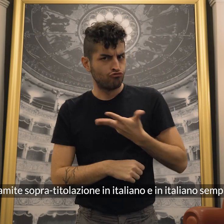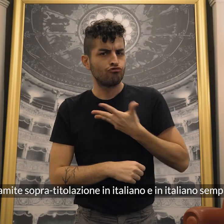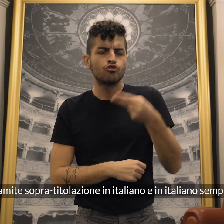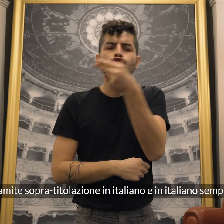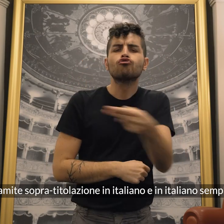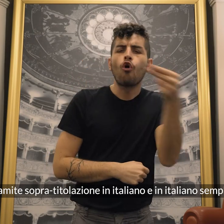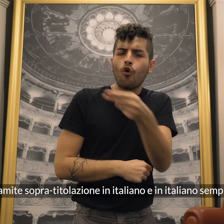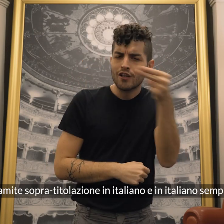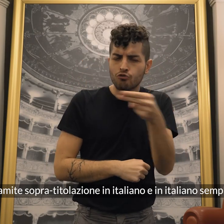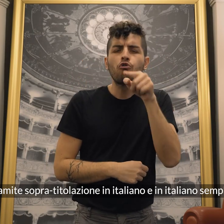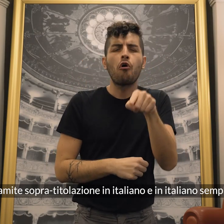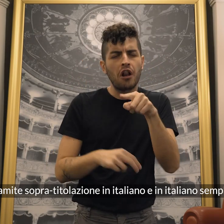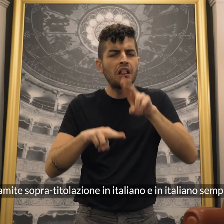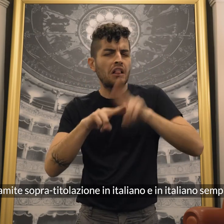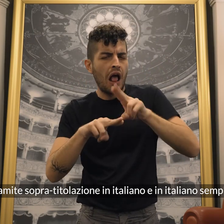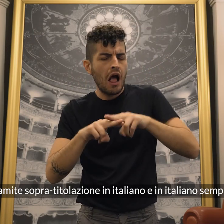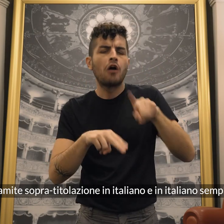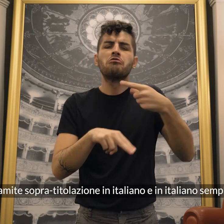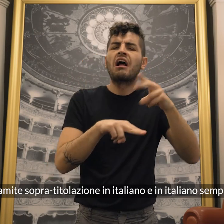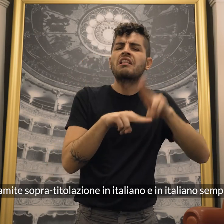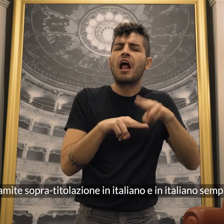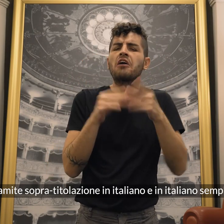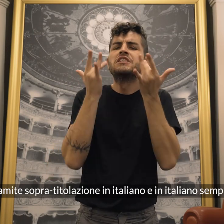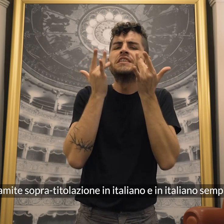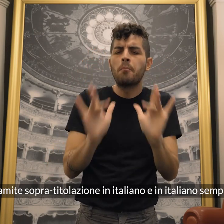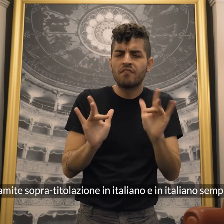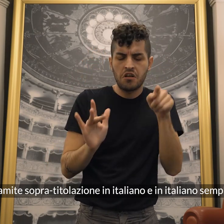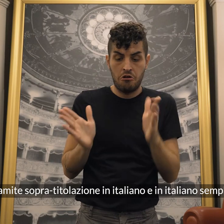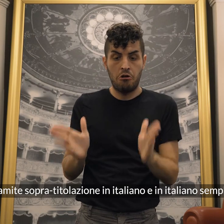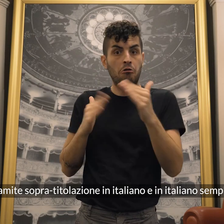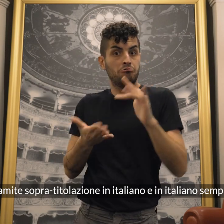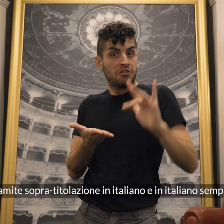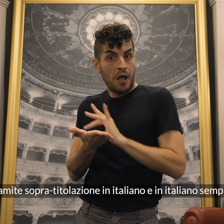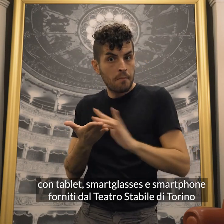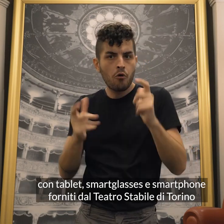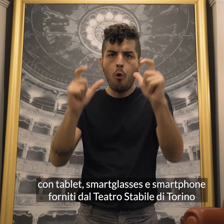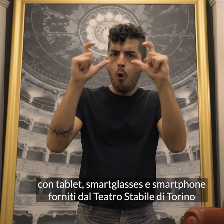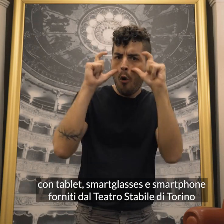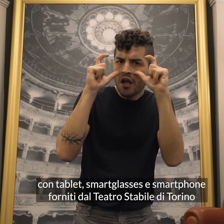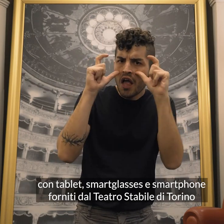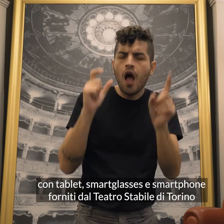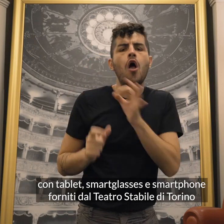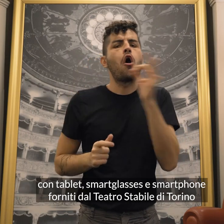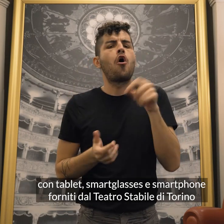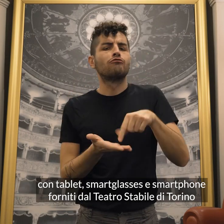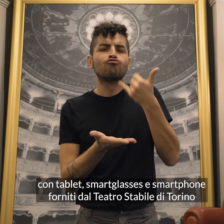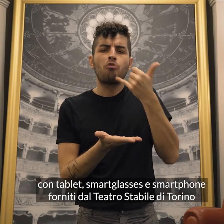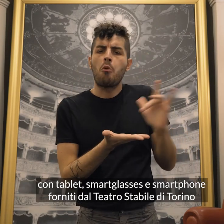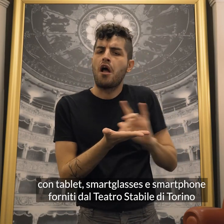sopra titolazione in italiano e in italiano semplificato con tablet, smart glasses e